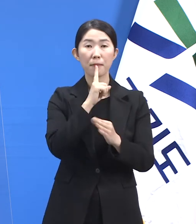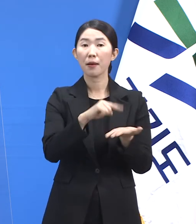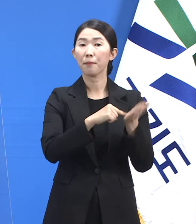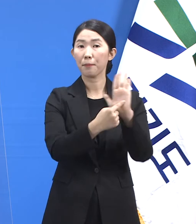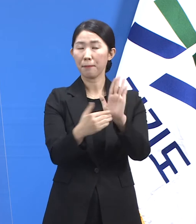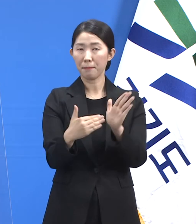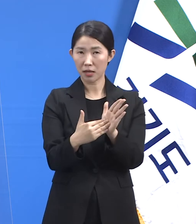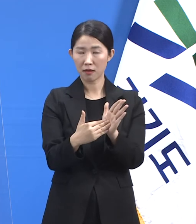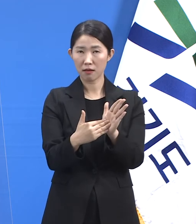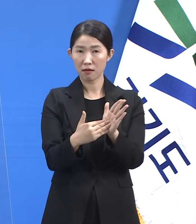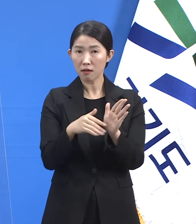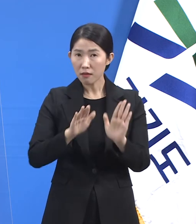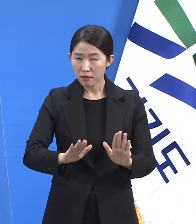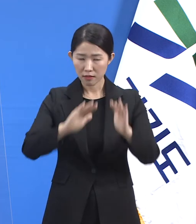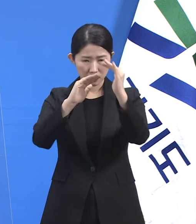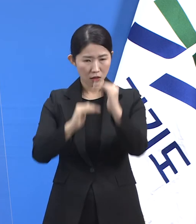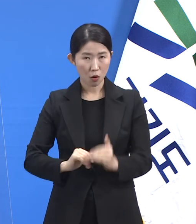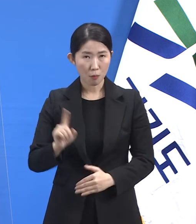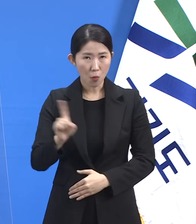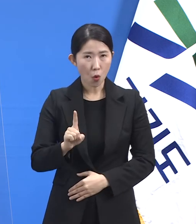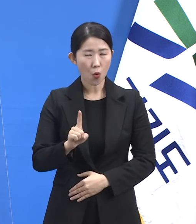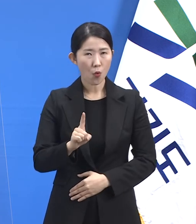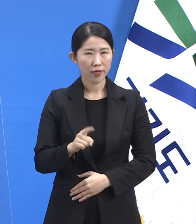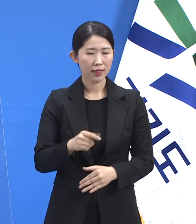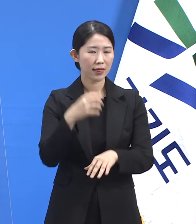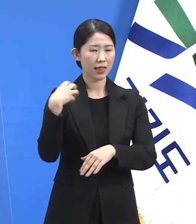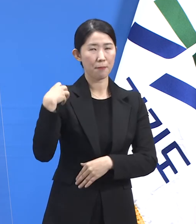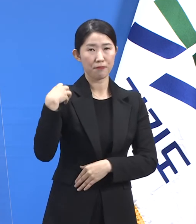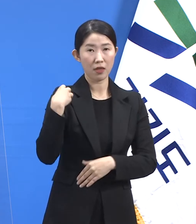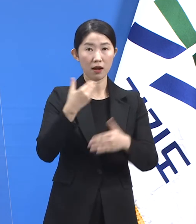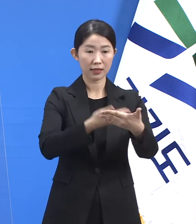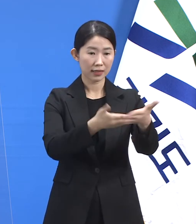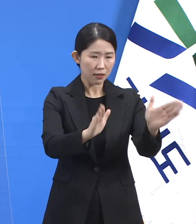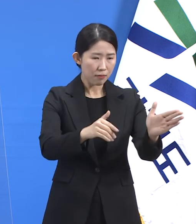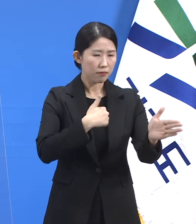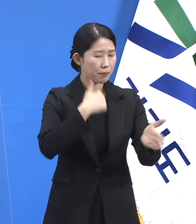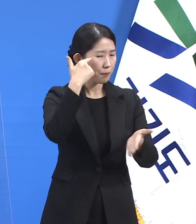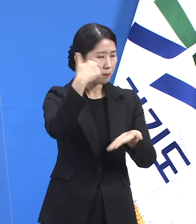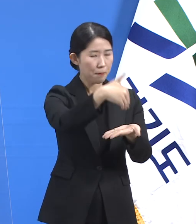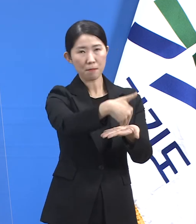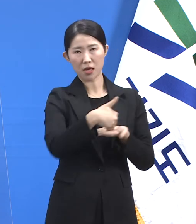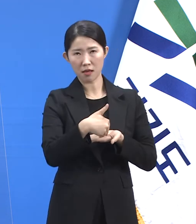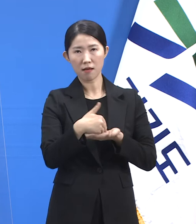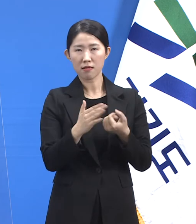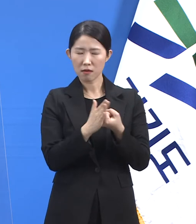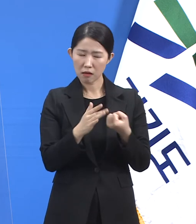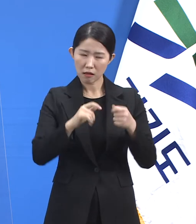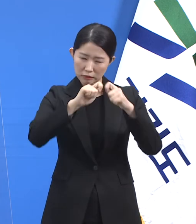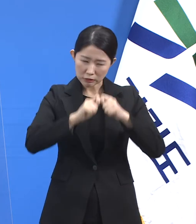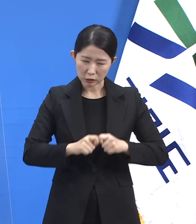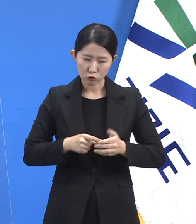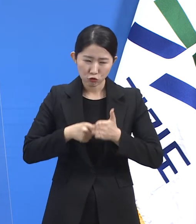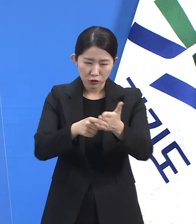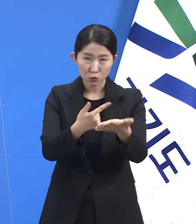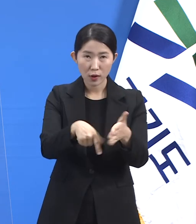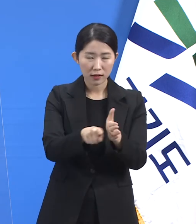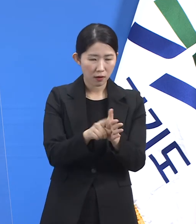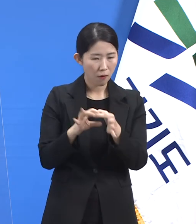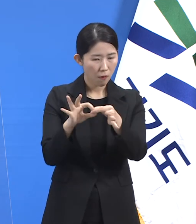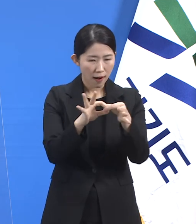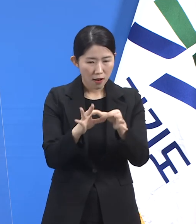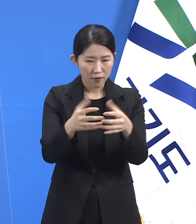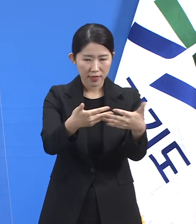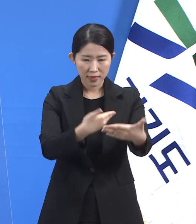이 내용은 실무부서에서 개진한 의견으로 구체적인 추진을 위해 관련 부서들과 함께